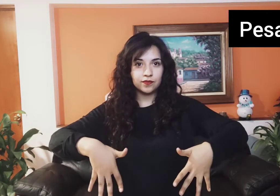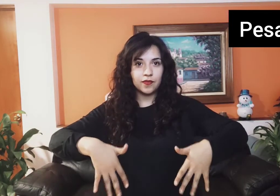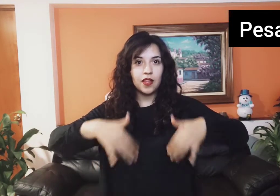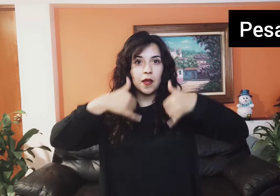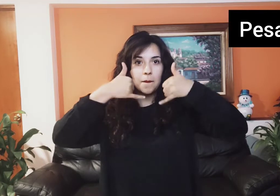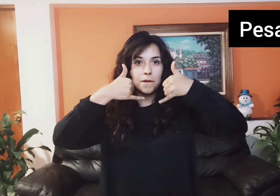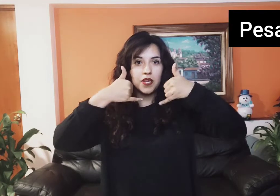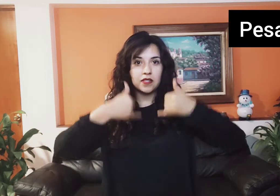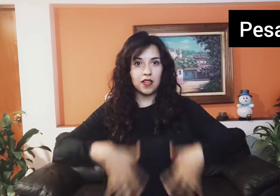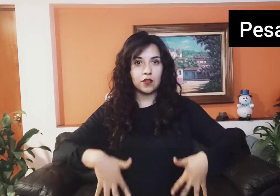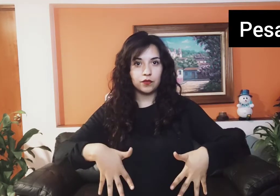Pesado.